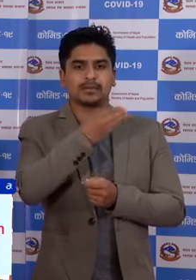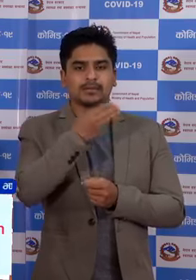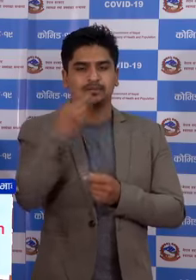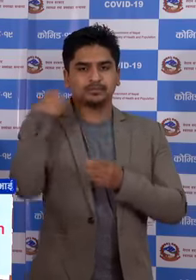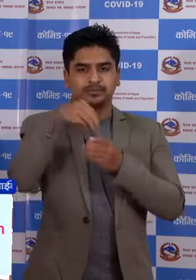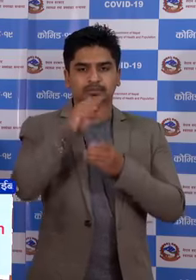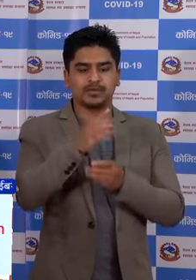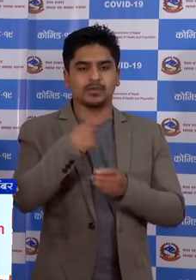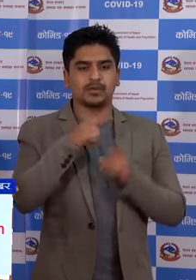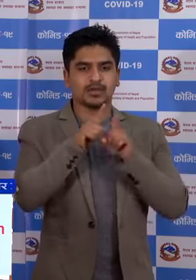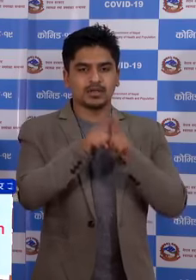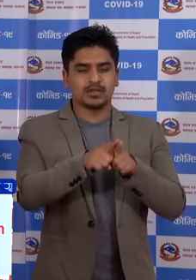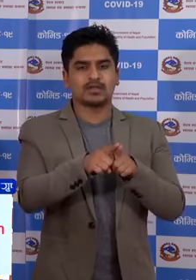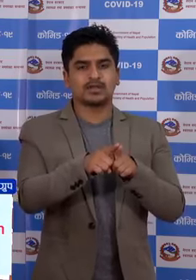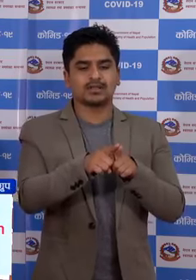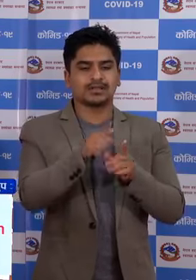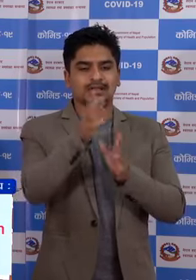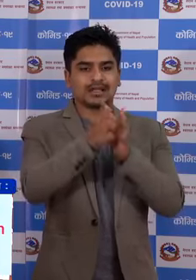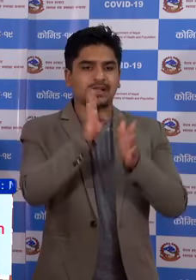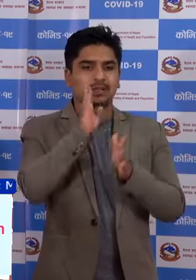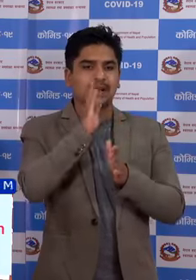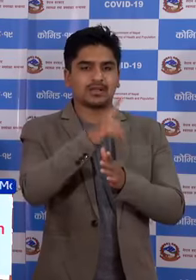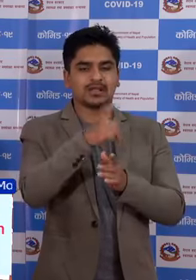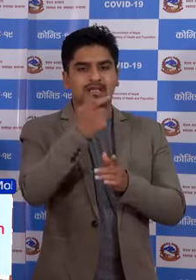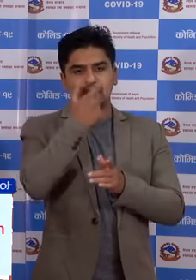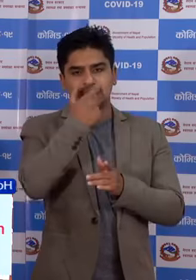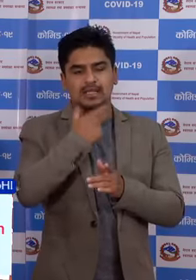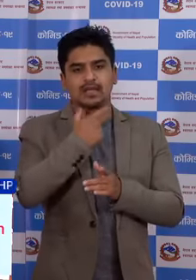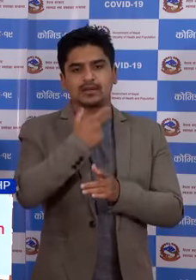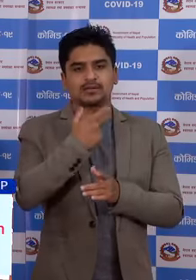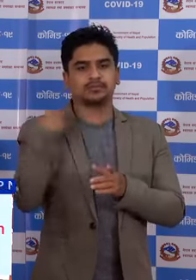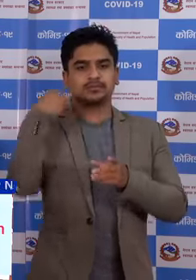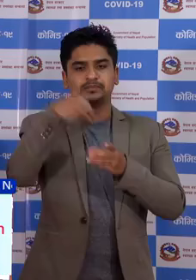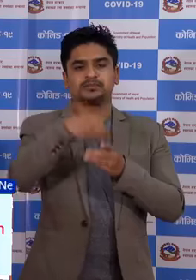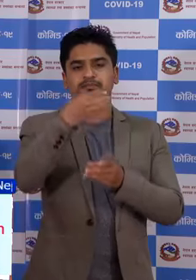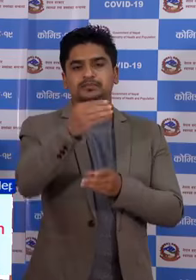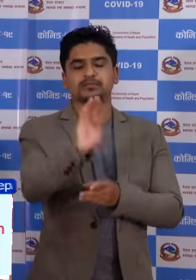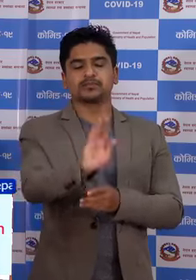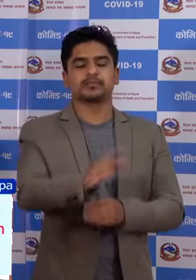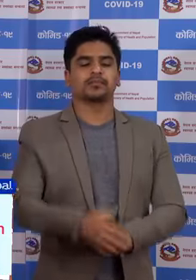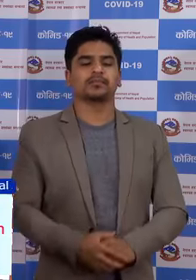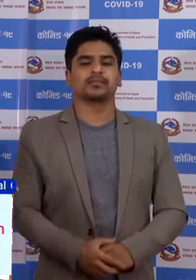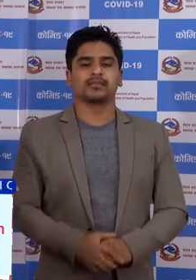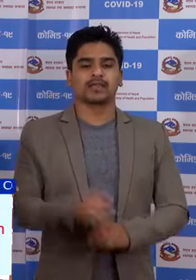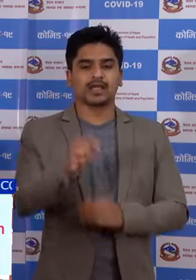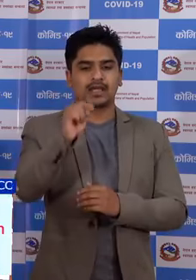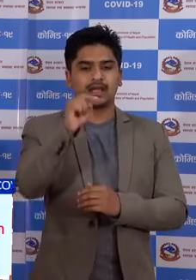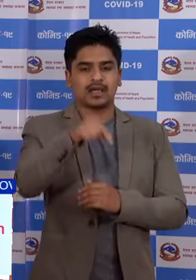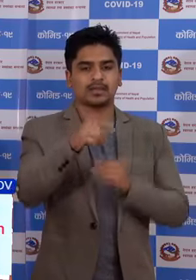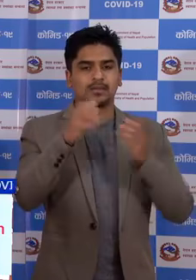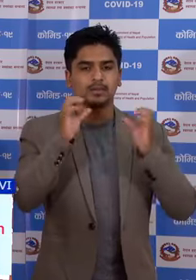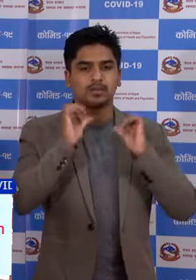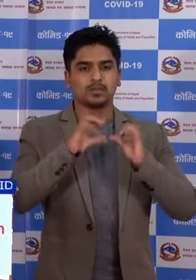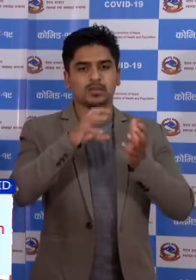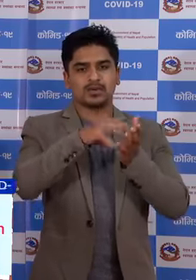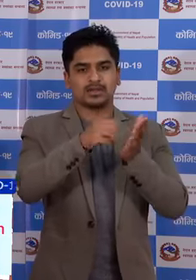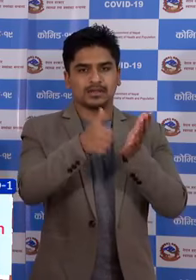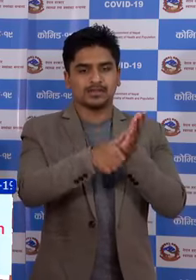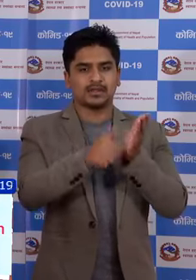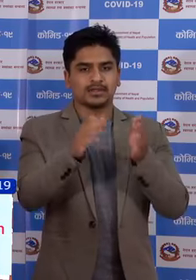सांकेतिक वासा को लागी सागर सुवेदी उपस्ति आज प्रिक साला मां